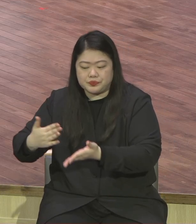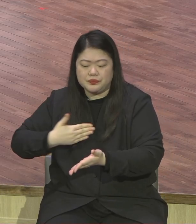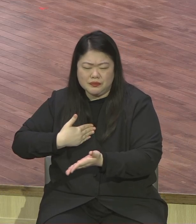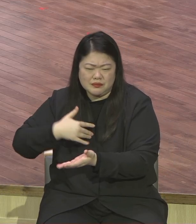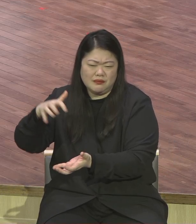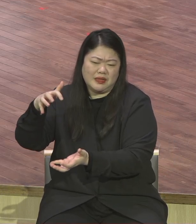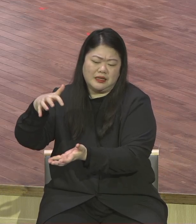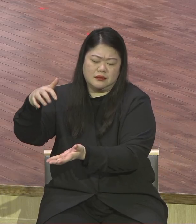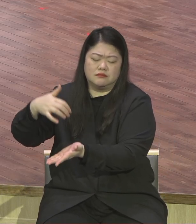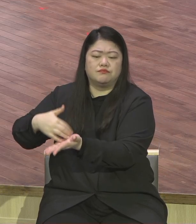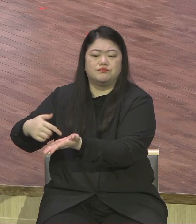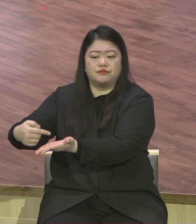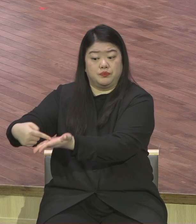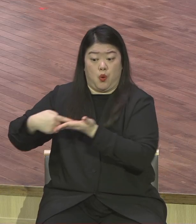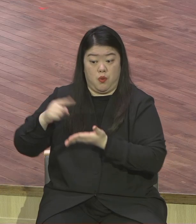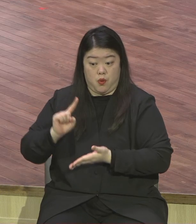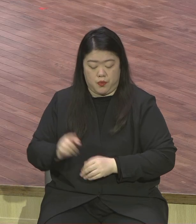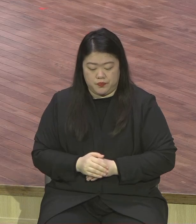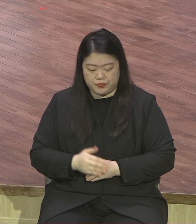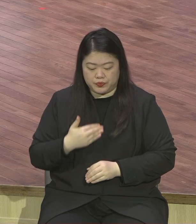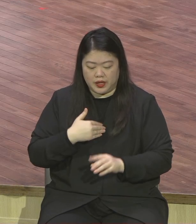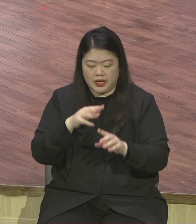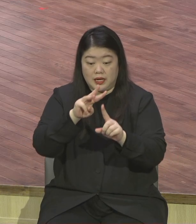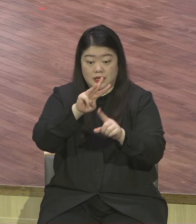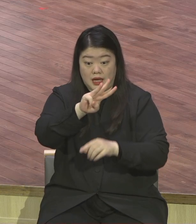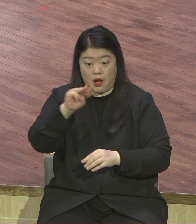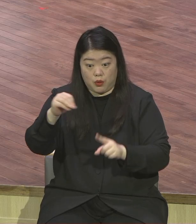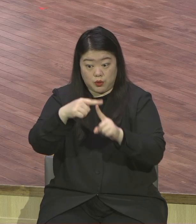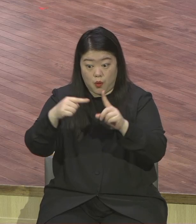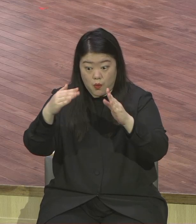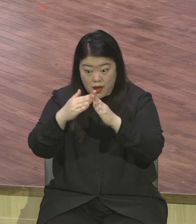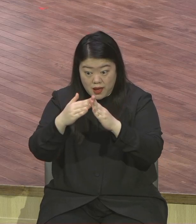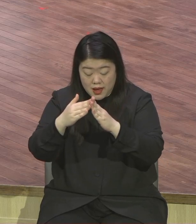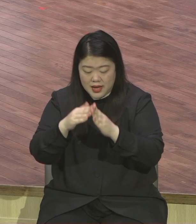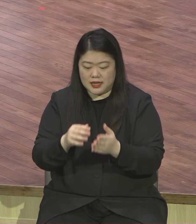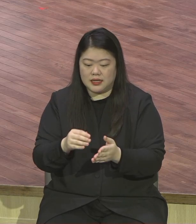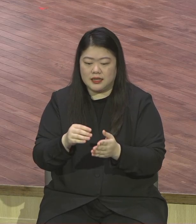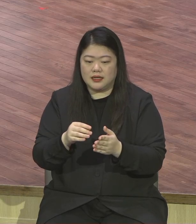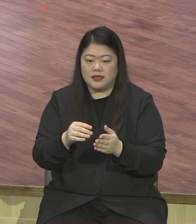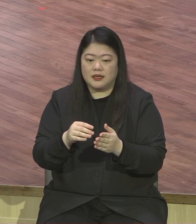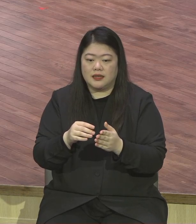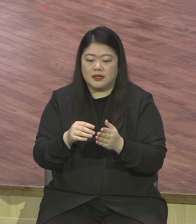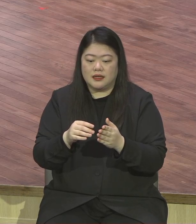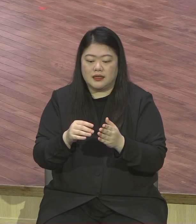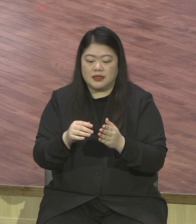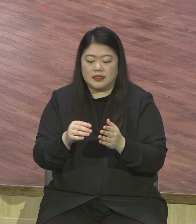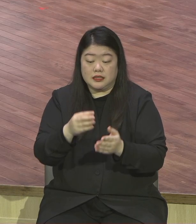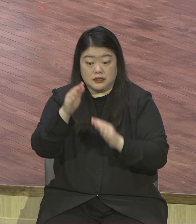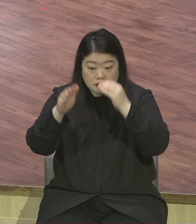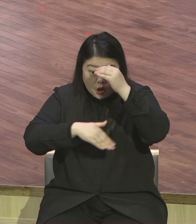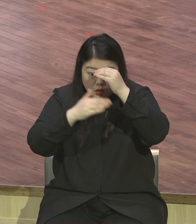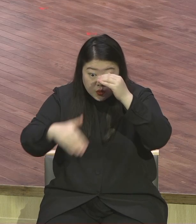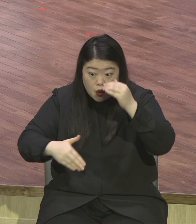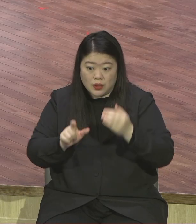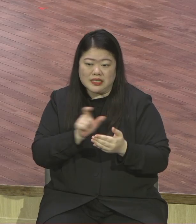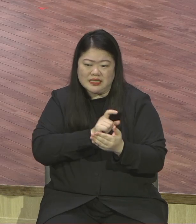그리고 교적 시스템 구축된 이후에 3만명이라고 그랬어요 시스템 구축된 이후에